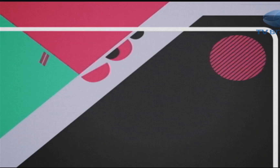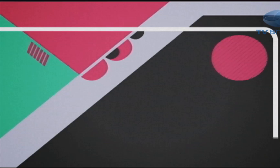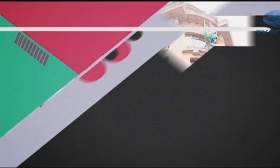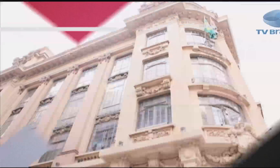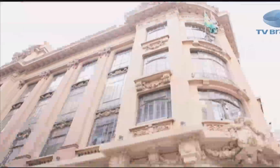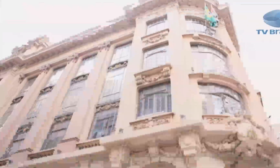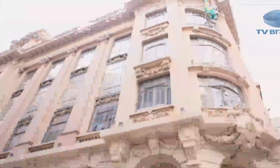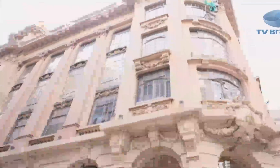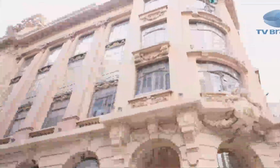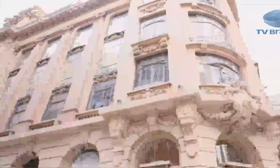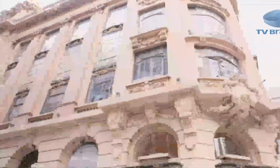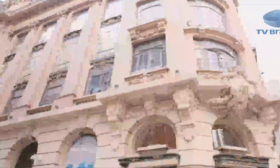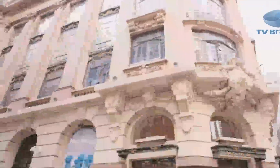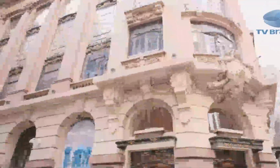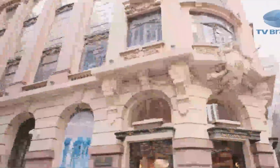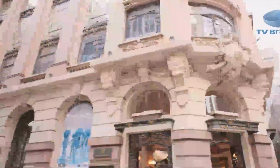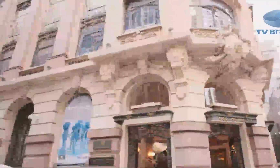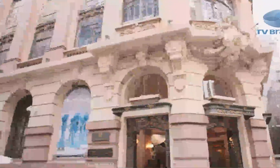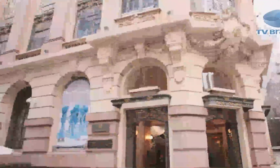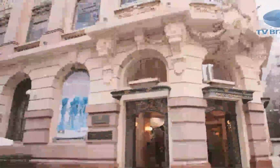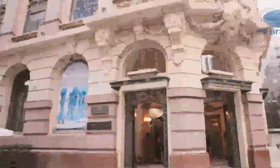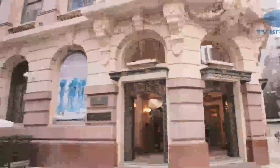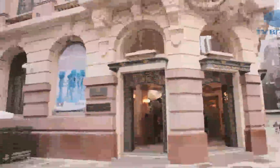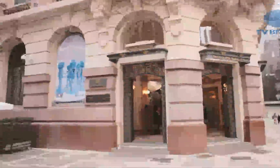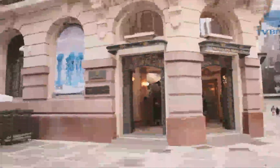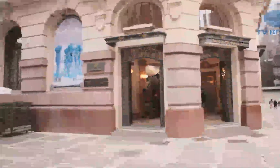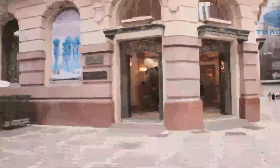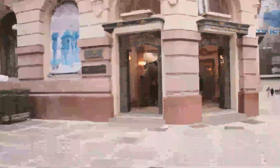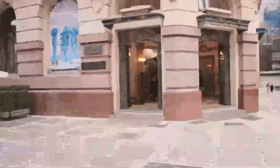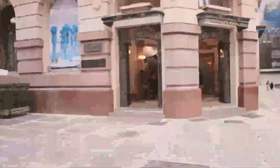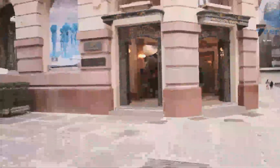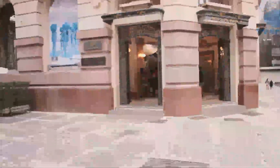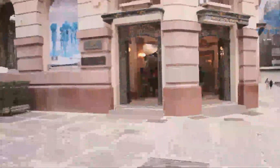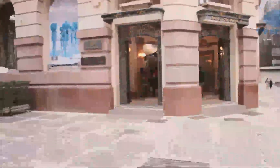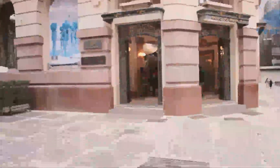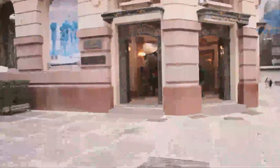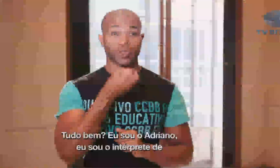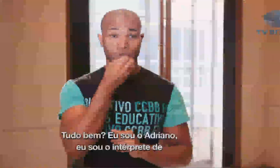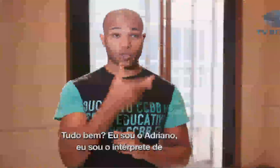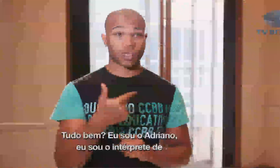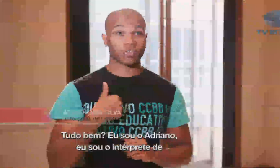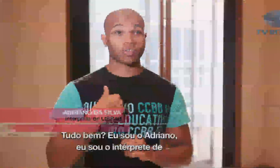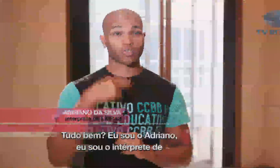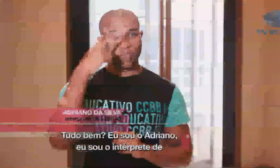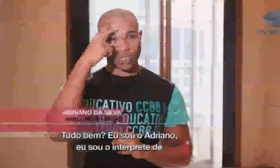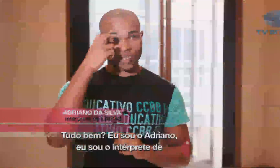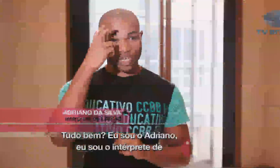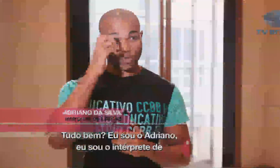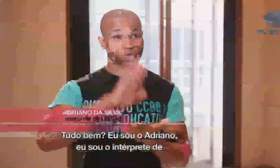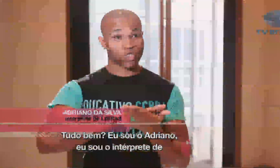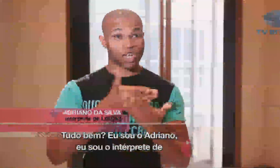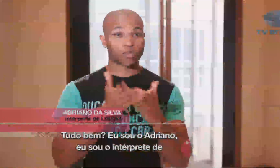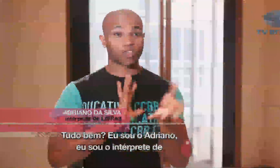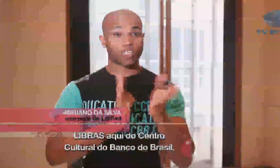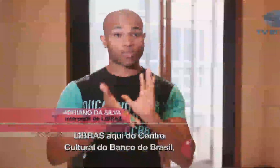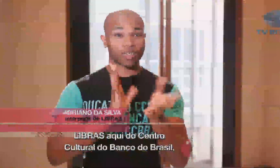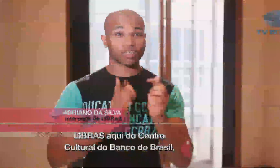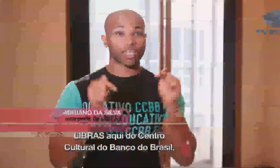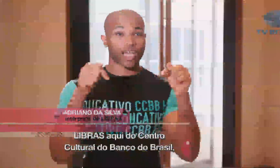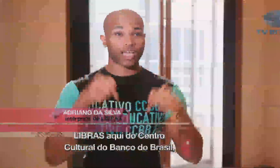Fachada do prédio. A seguir, o intérprete fala em português e Libras. Tudo bem? Eu sou Adriano, sou intérprete de Libras, aqui